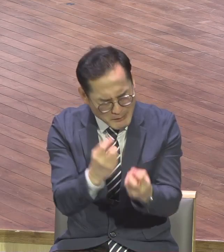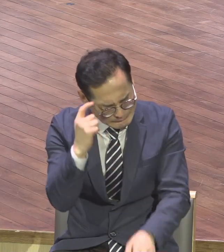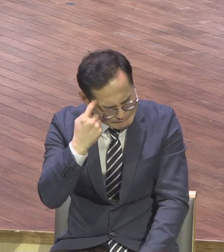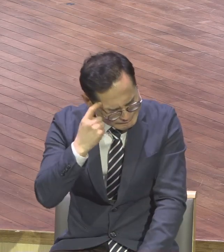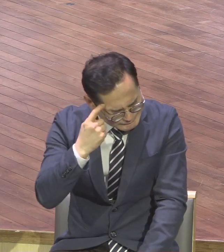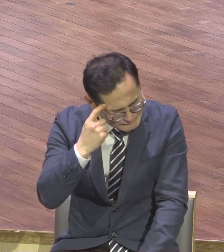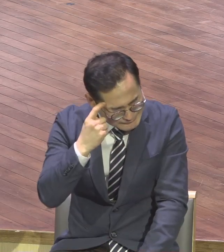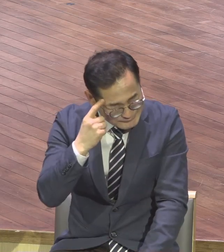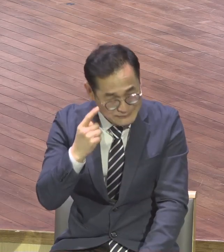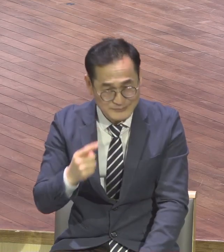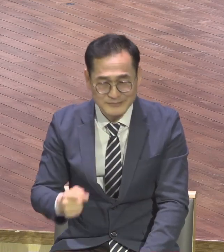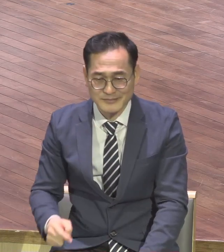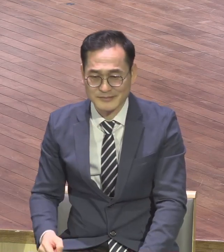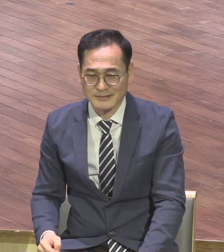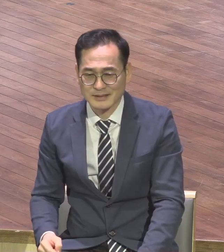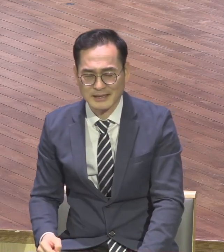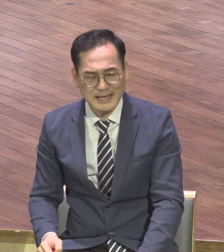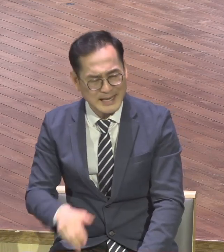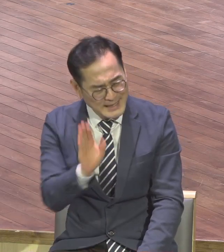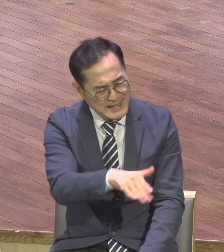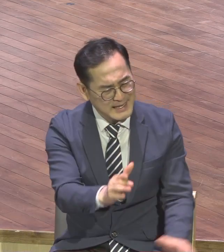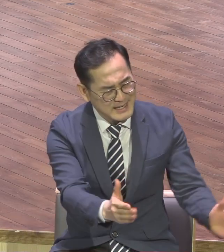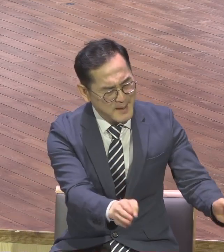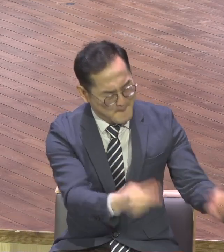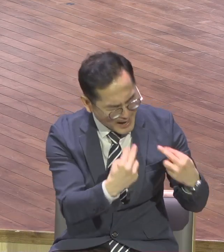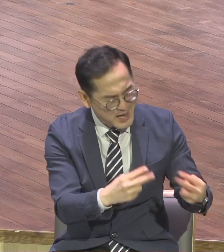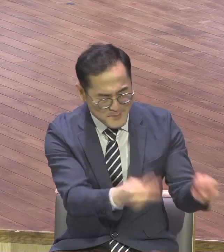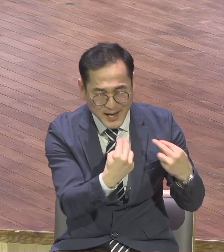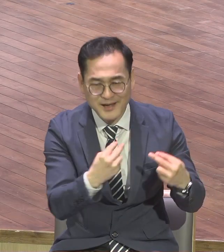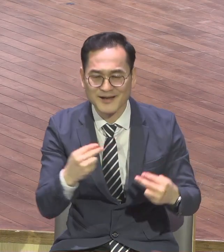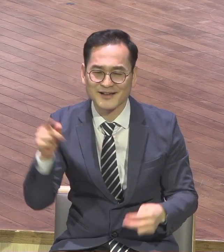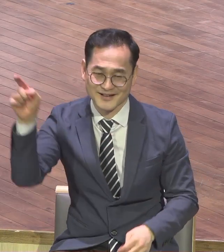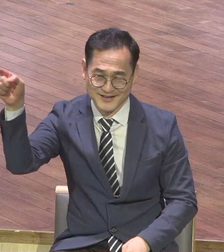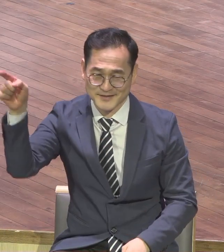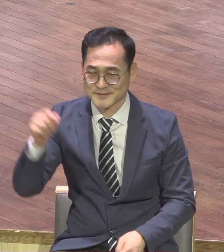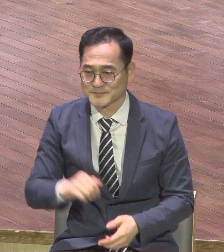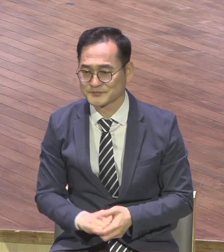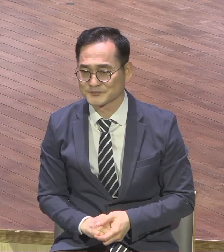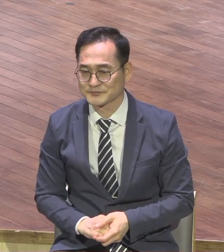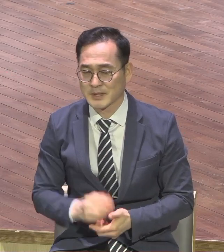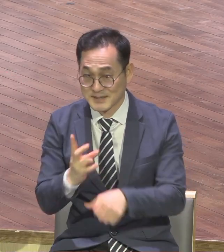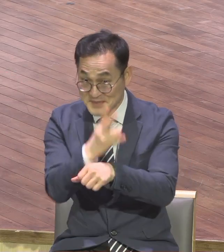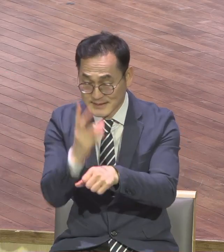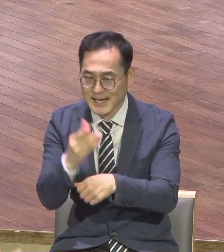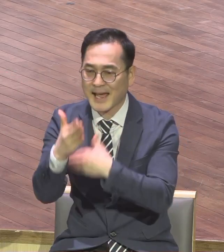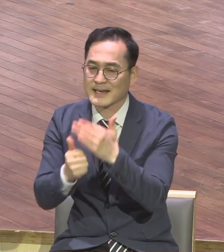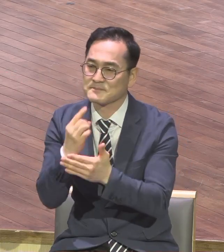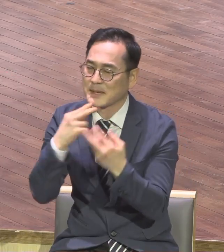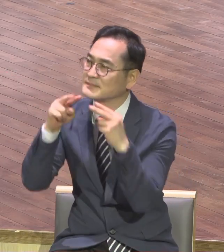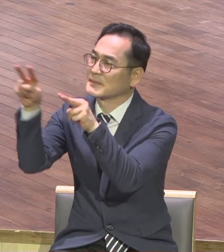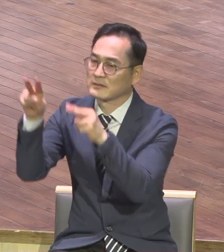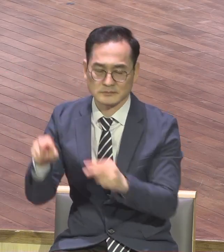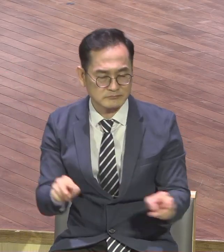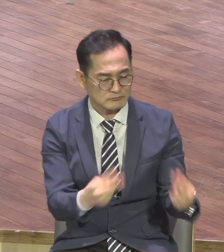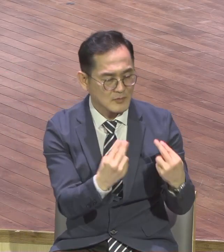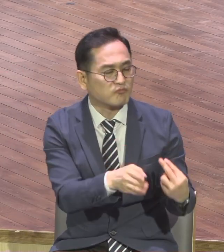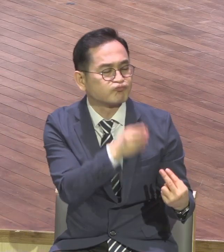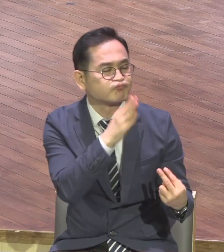여러분 할 거 딴 거 없어요 24시 하나님만 생각하세요 하나님만 그리스도만 누리라고요